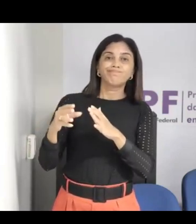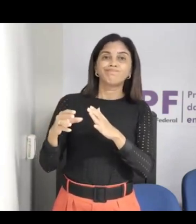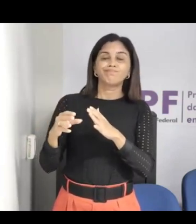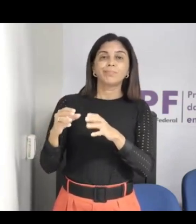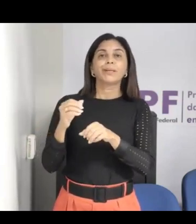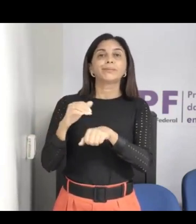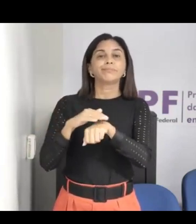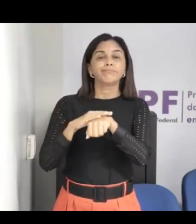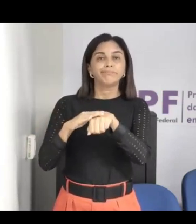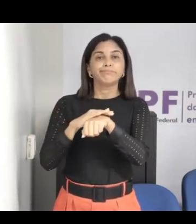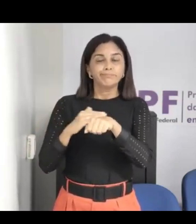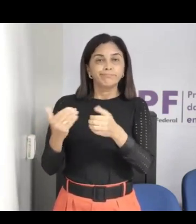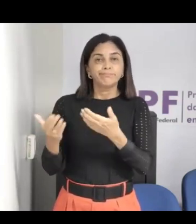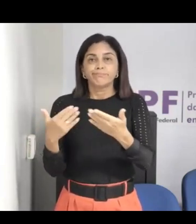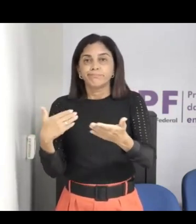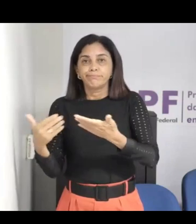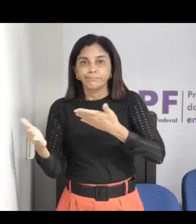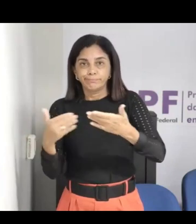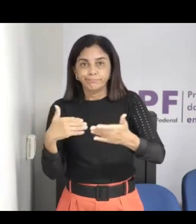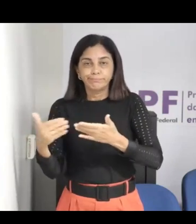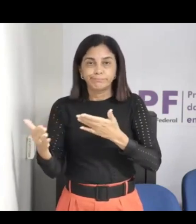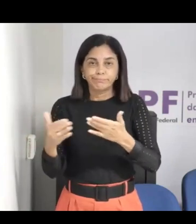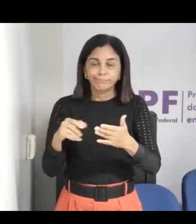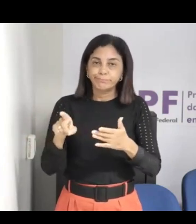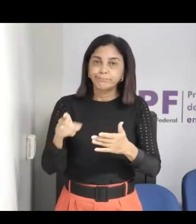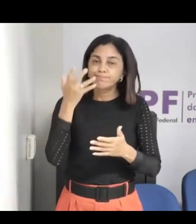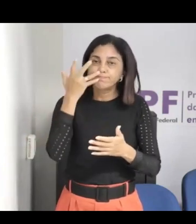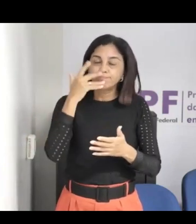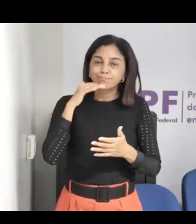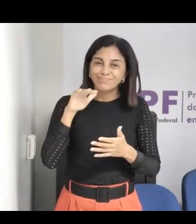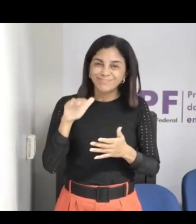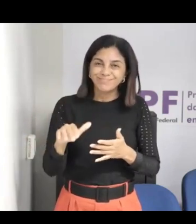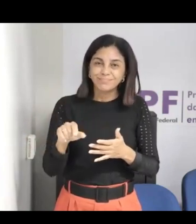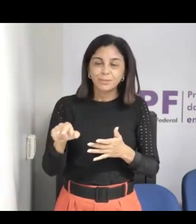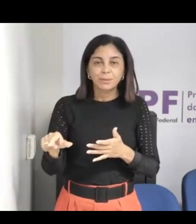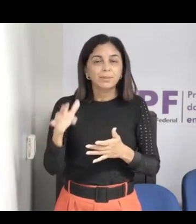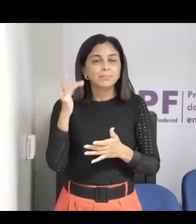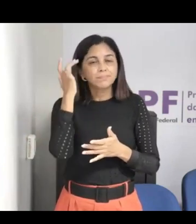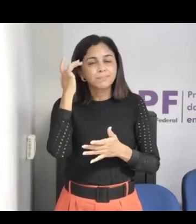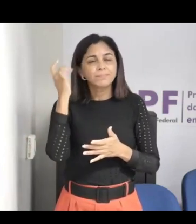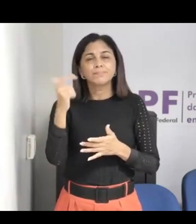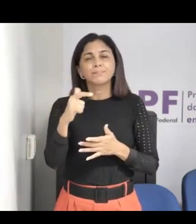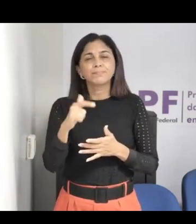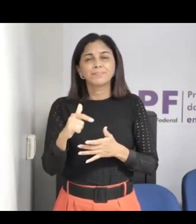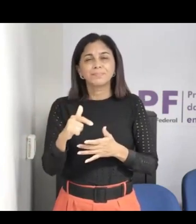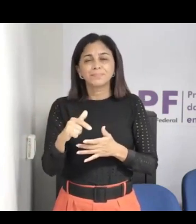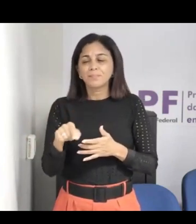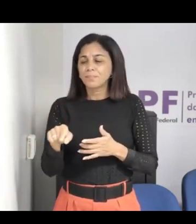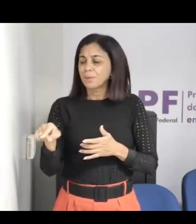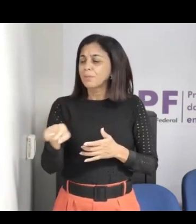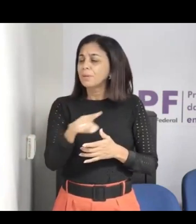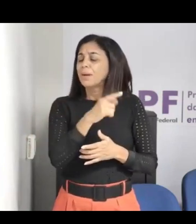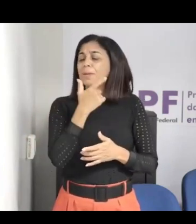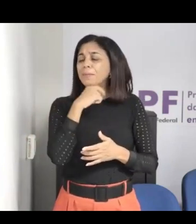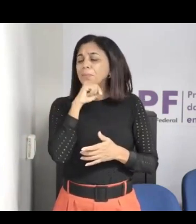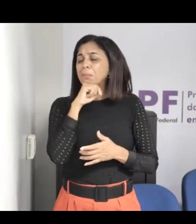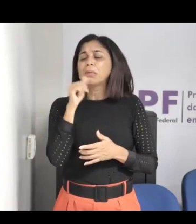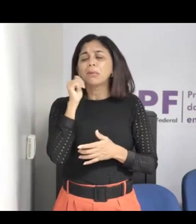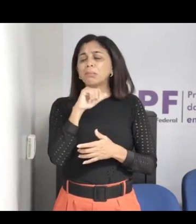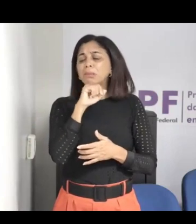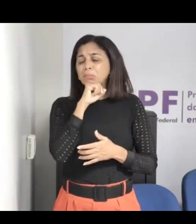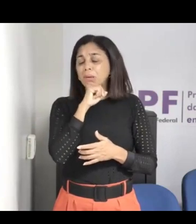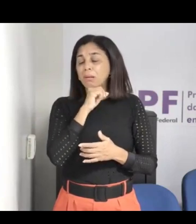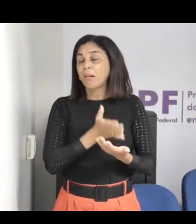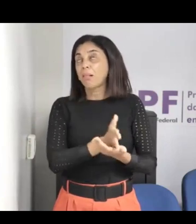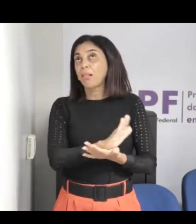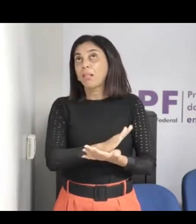criança, e em muitos momentos colocam a criança contra os pais, tipo, ah, seu pai é chato, né, não deixa você sair, porque